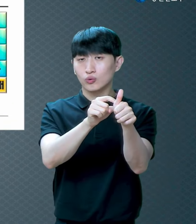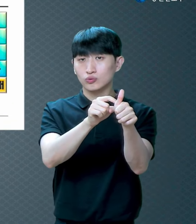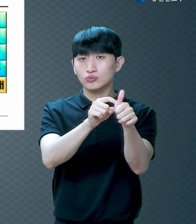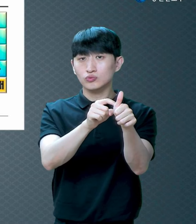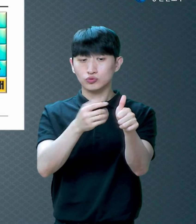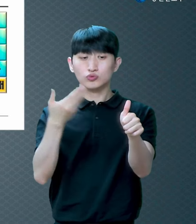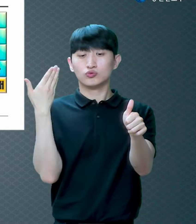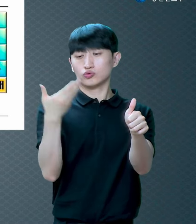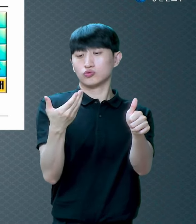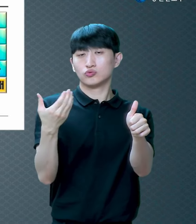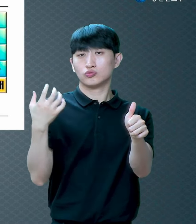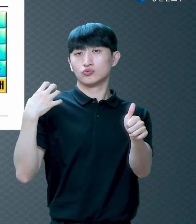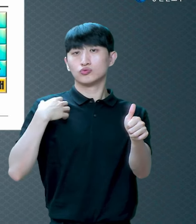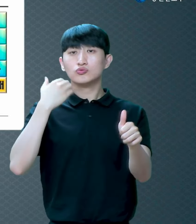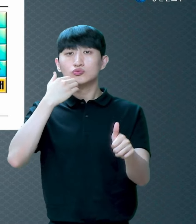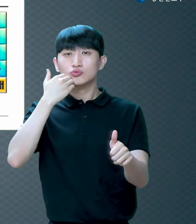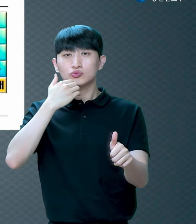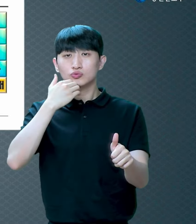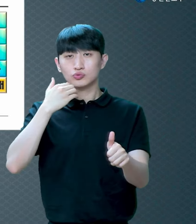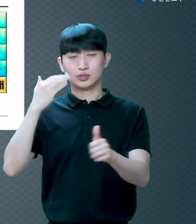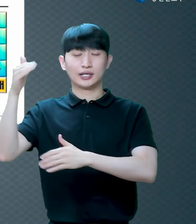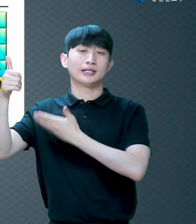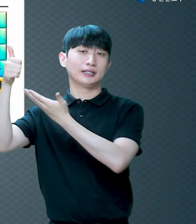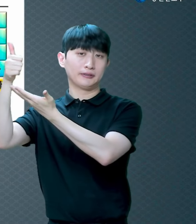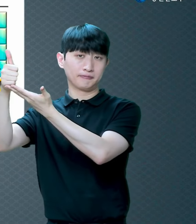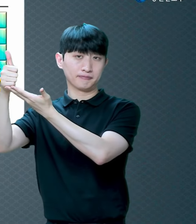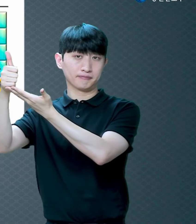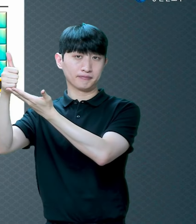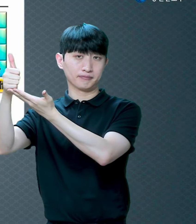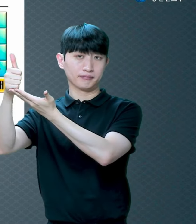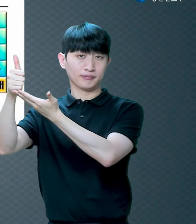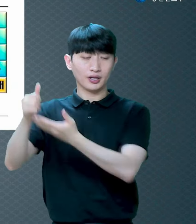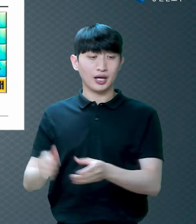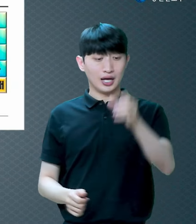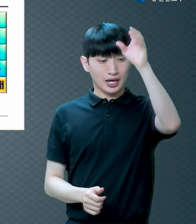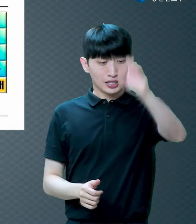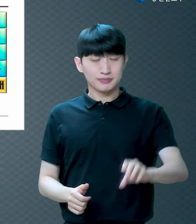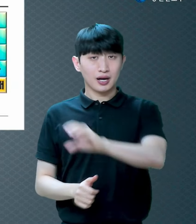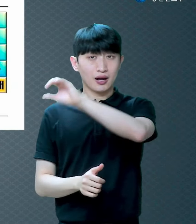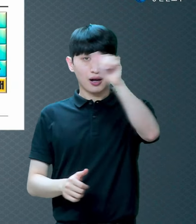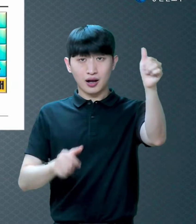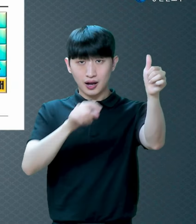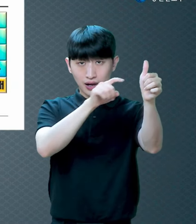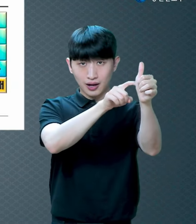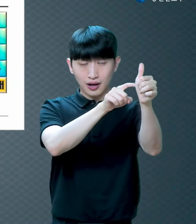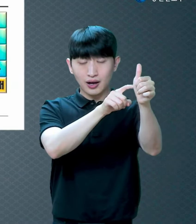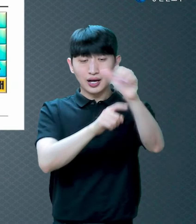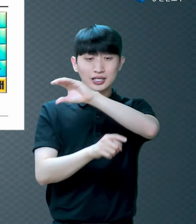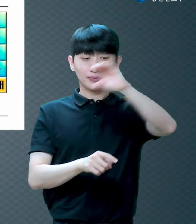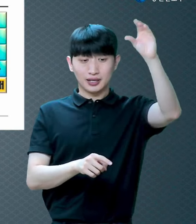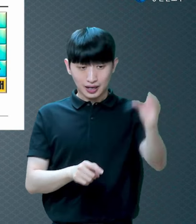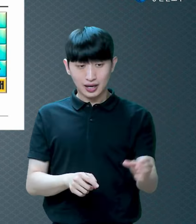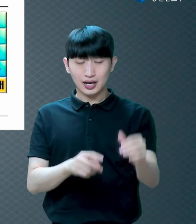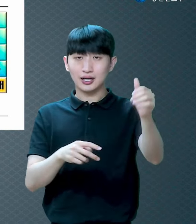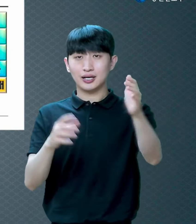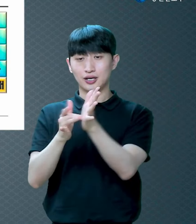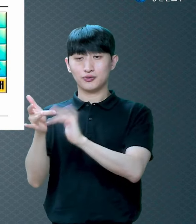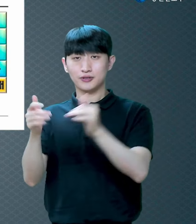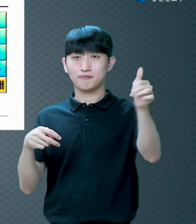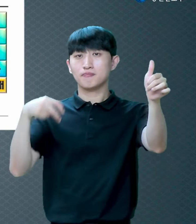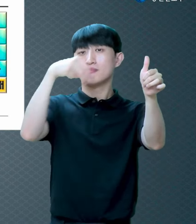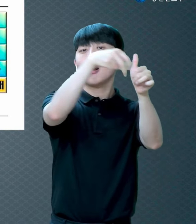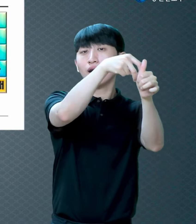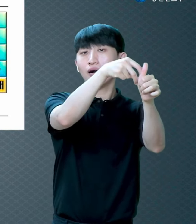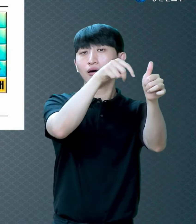십자가 누가 세웠어요 하나님 예수님이 땅에 보내주셨어요 누가 하나님